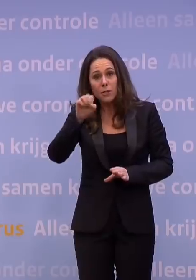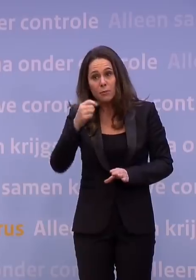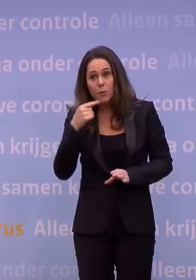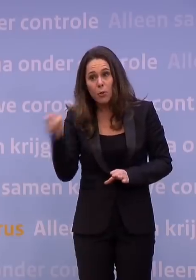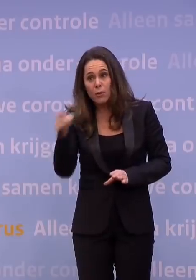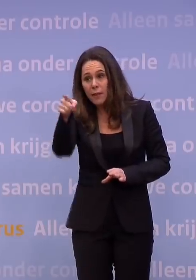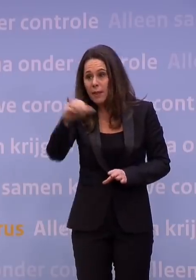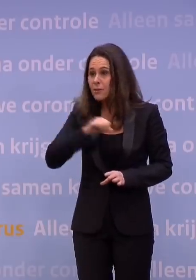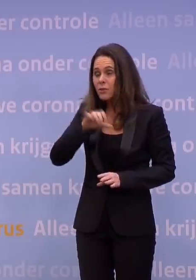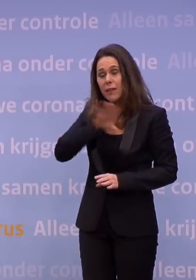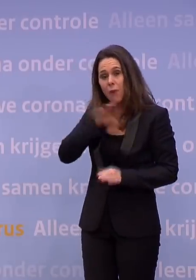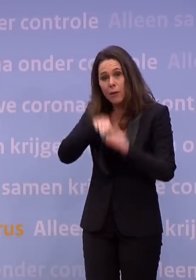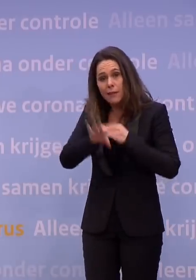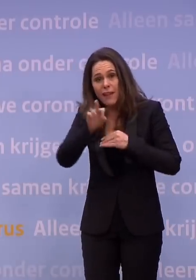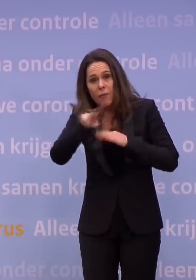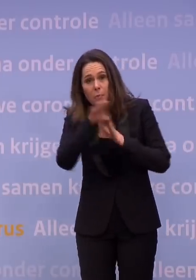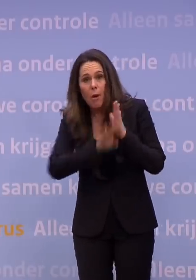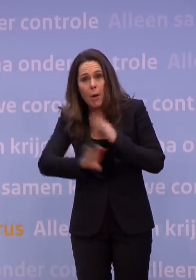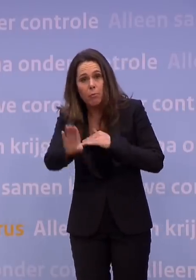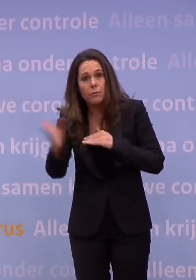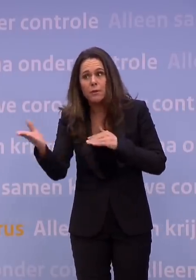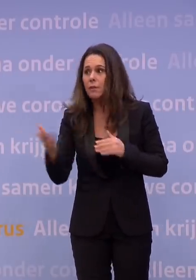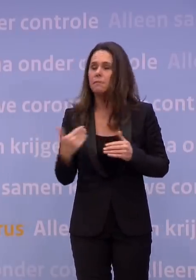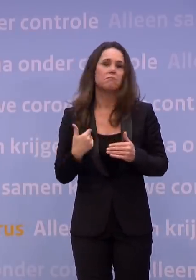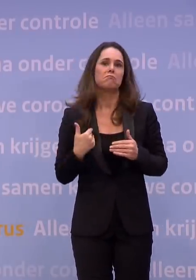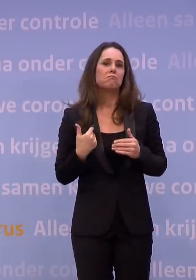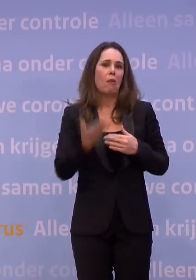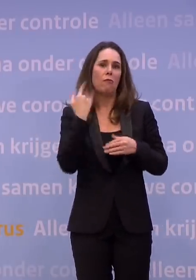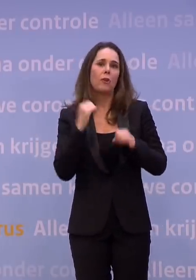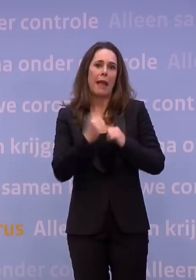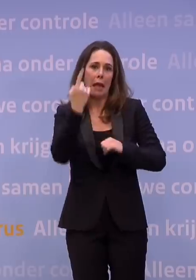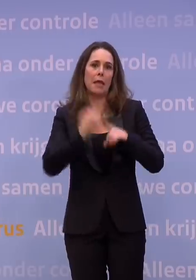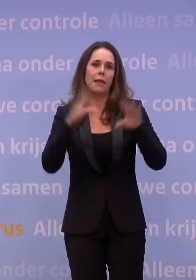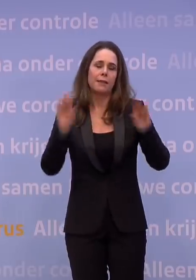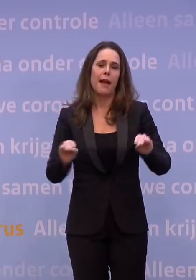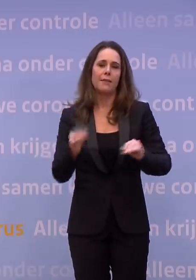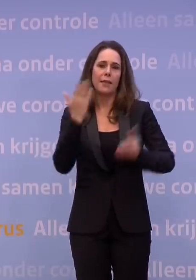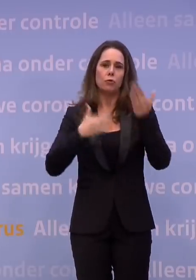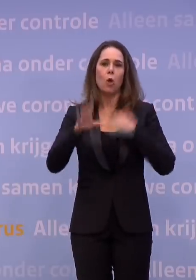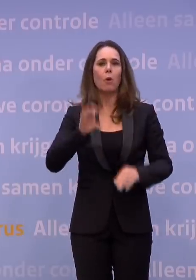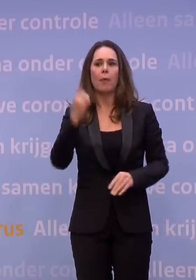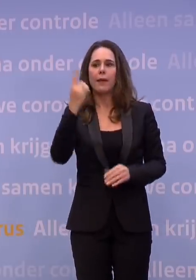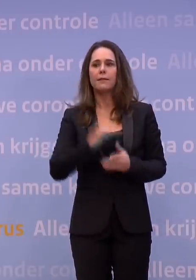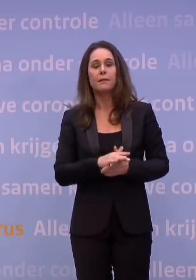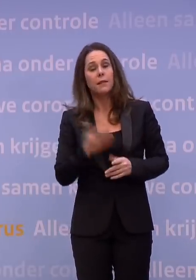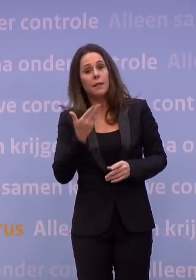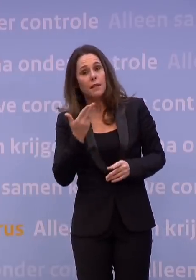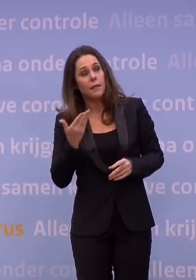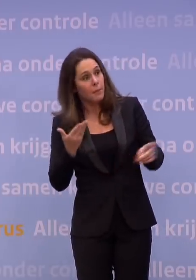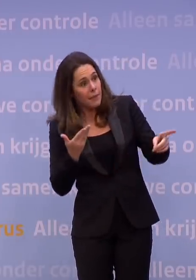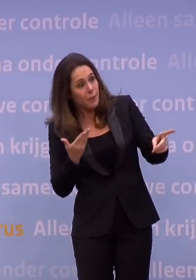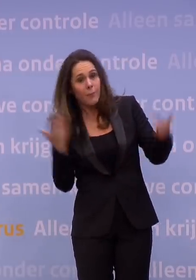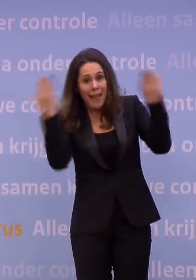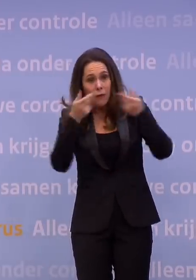nee, gaat u zelf bijvoorbeeld nog wel bij talkshows zitten? Ja, ik ben het hele vorig jaar één keer geweest, in de zomer, bij OP1. Meneer de Jonge, u tijdens de avondklok?